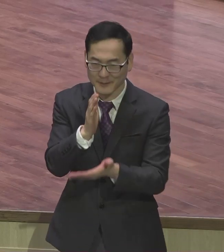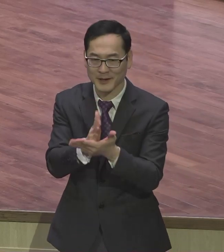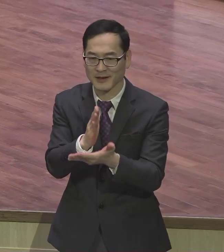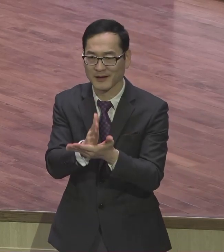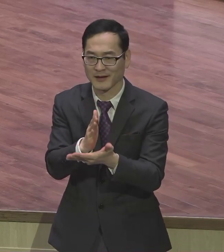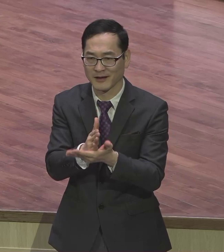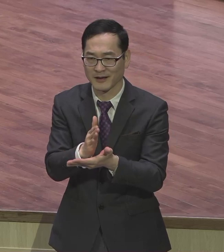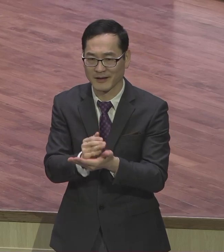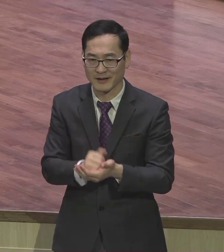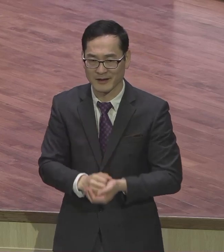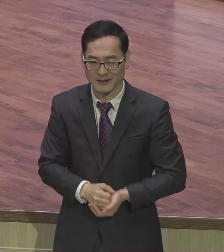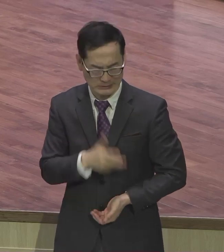된단 말이야